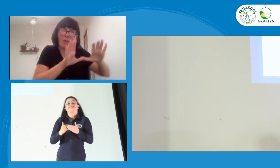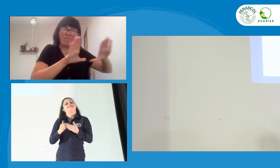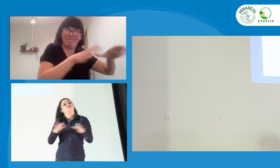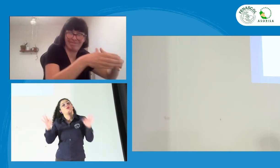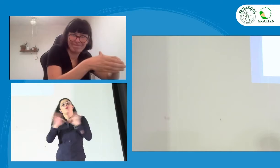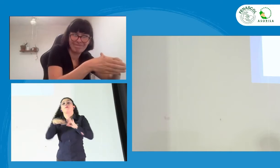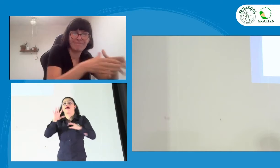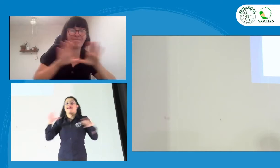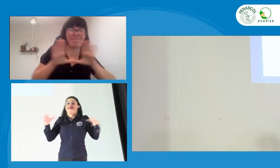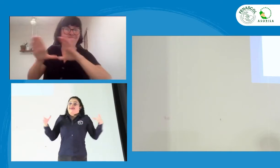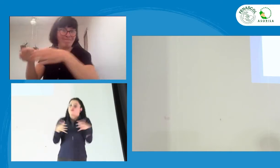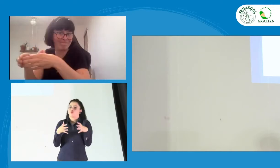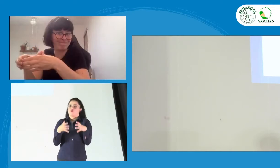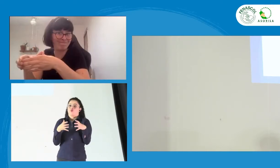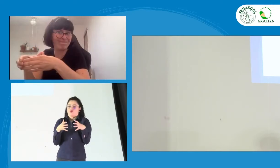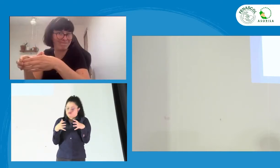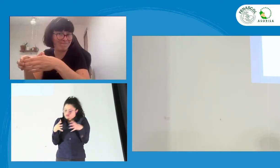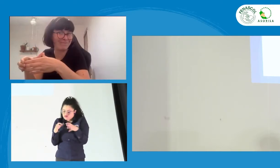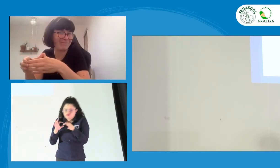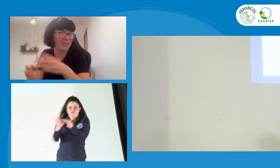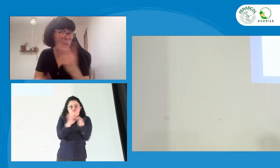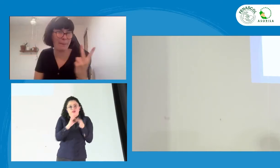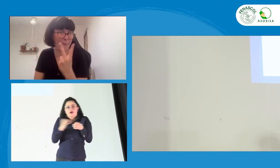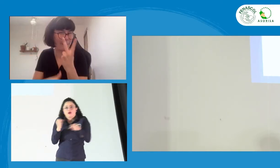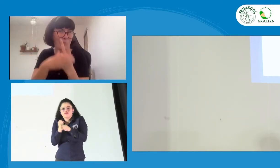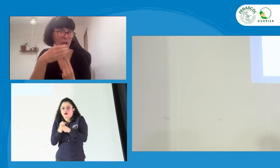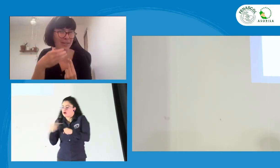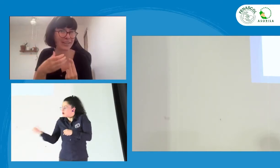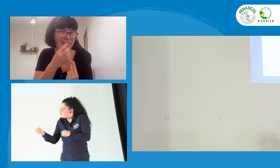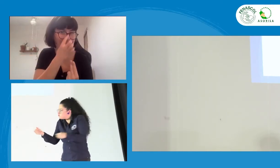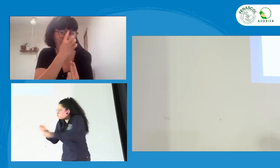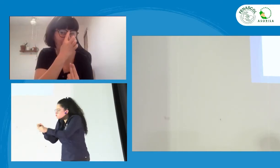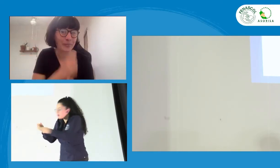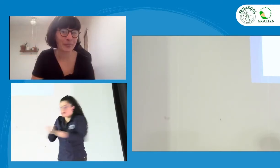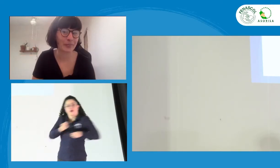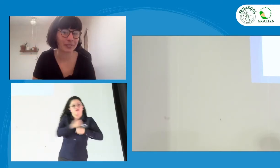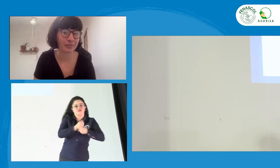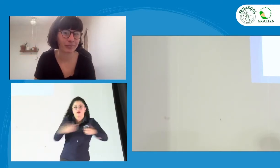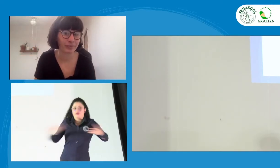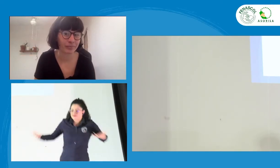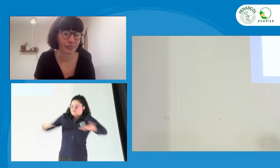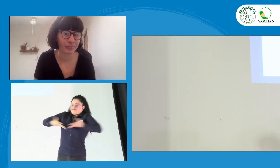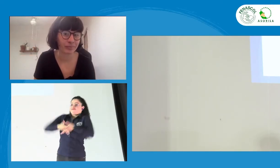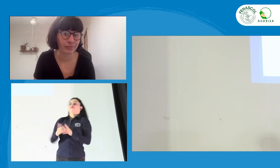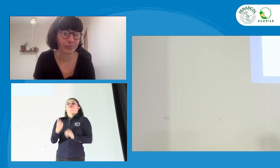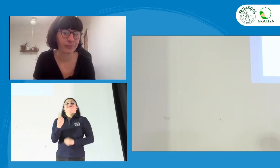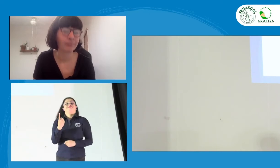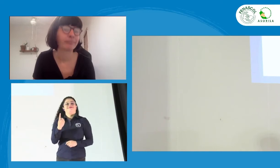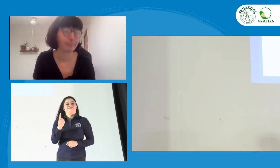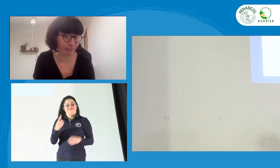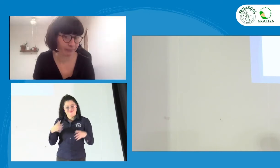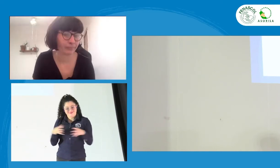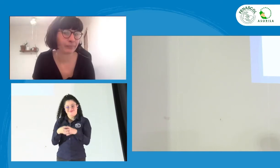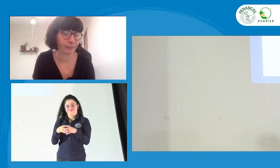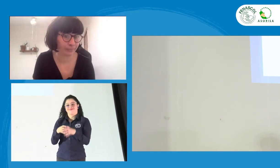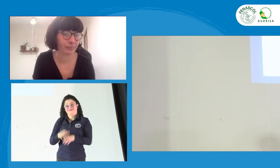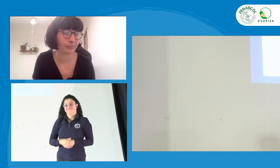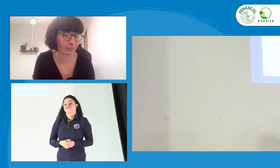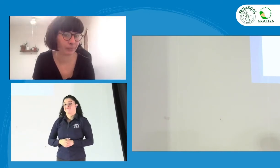espacios y pueden trabajar unidos. Claro, cada uno tiene su espacio, pero trabajan unidos y